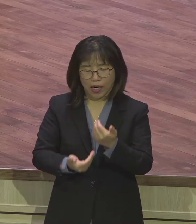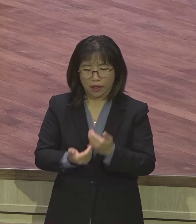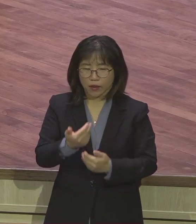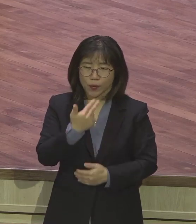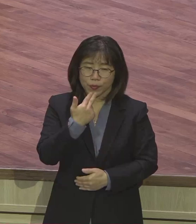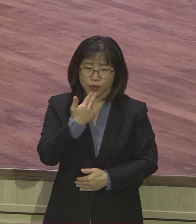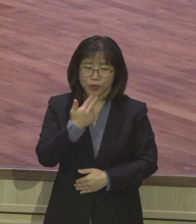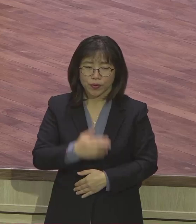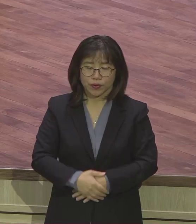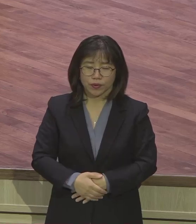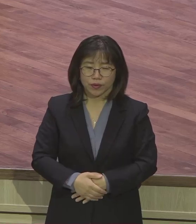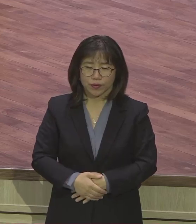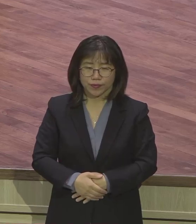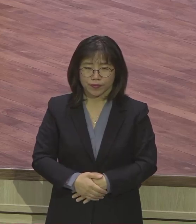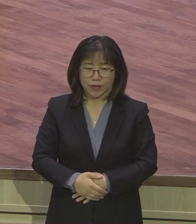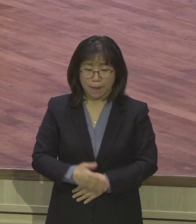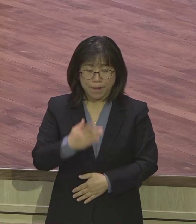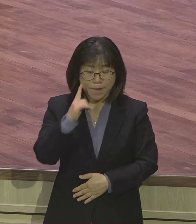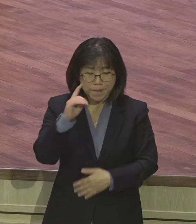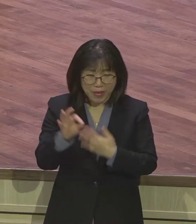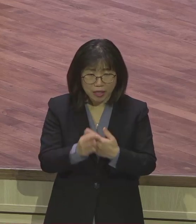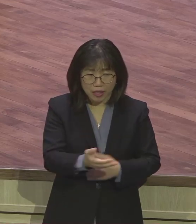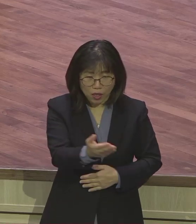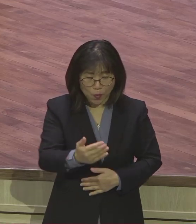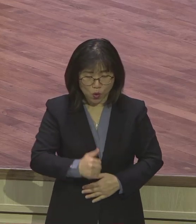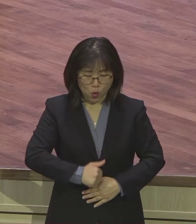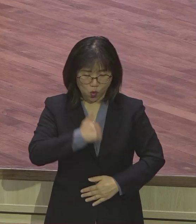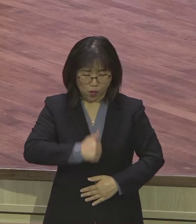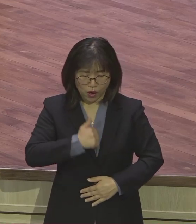가짜라는데. 난 가짜야. 난 가짜야. 난 엉터리야. 그런 말이에요.